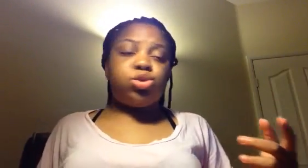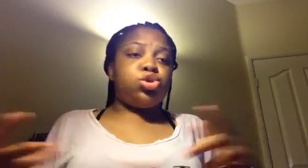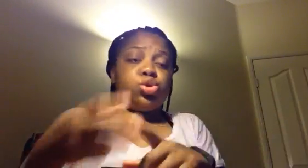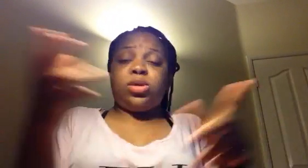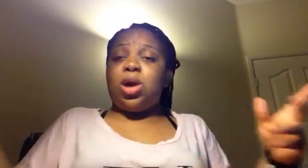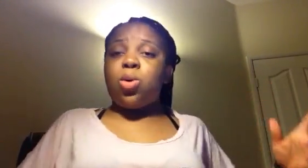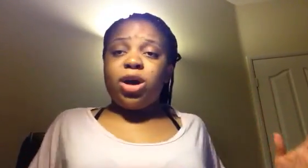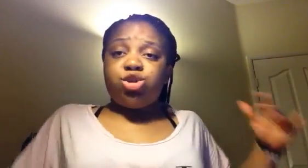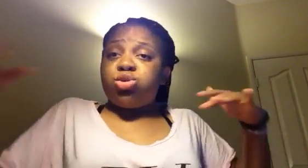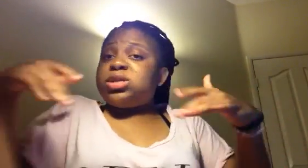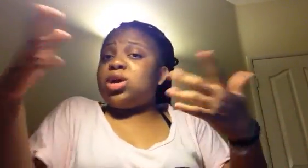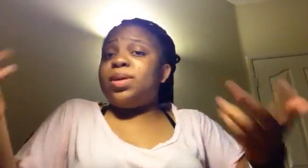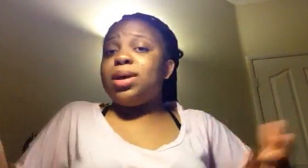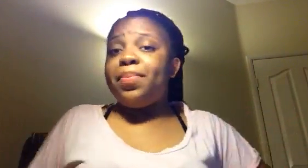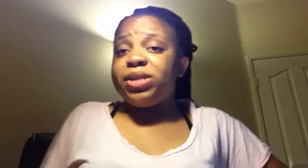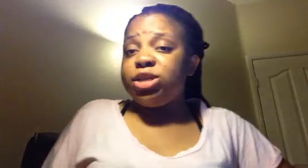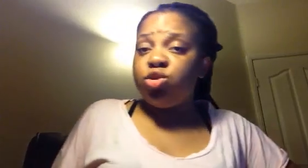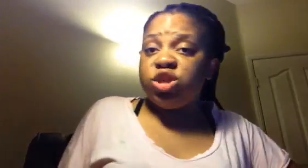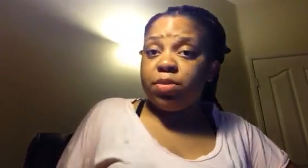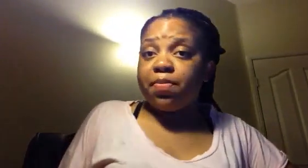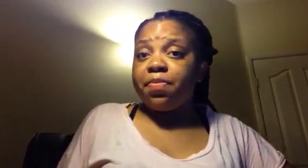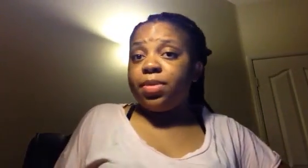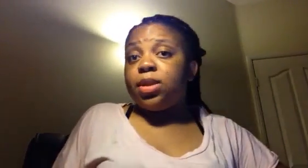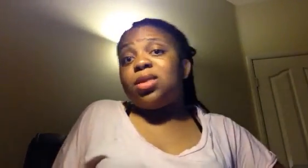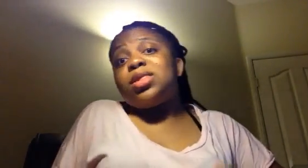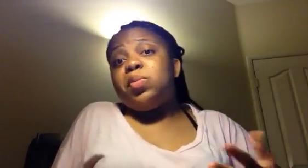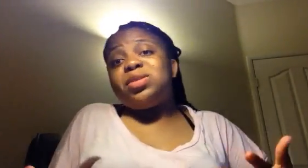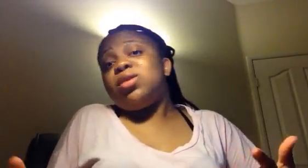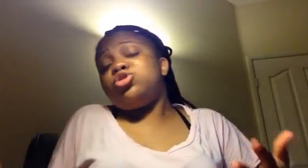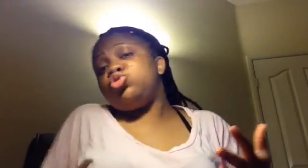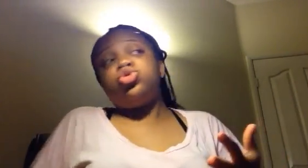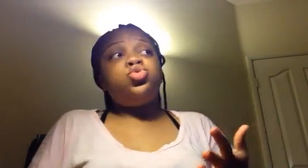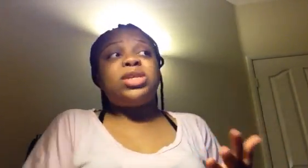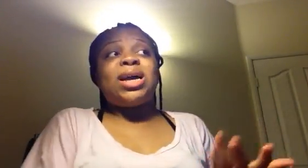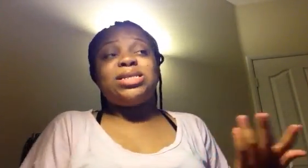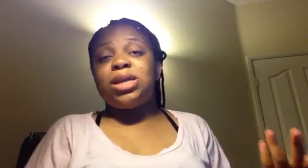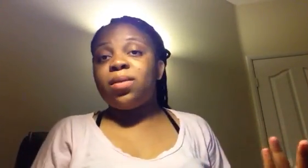son arrogance, tout ça. Ça commence à peser sur le type. C'est pour ça que son genou s'est cassé.